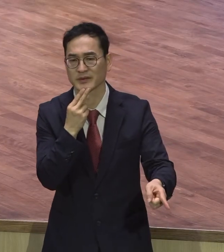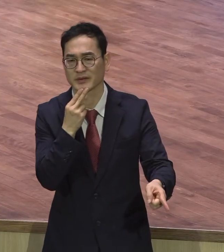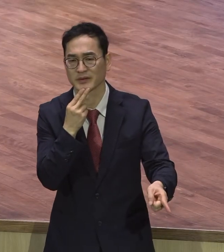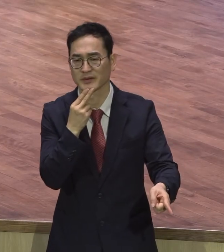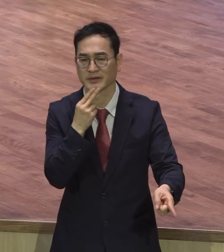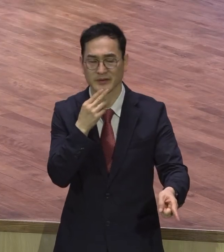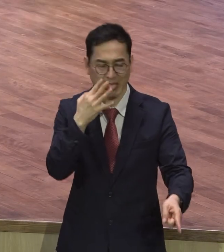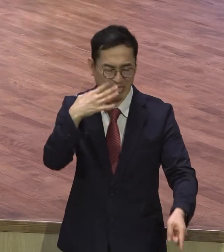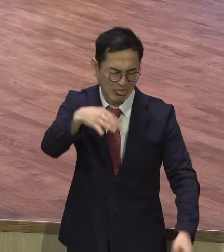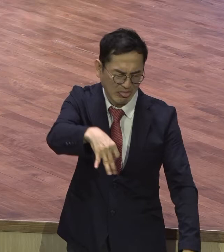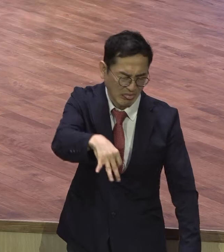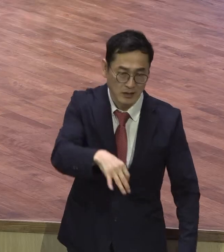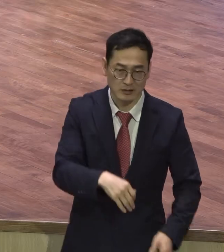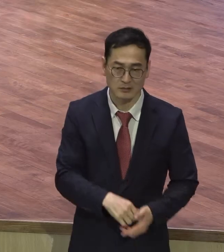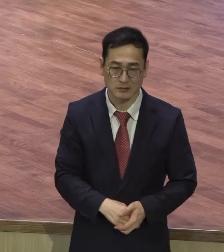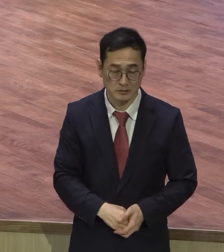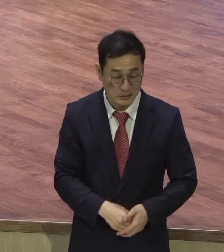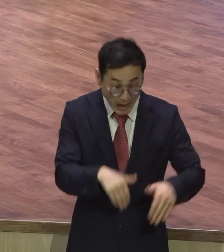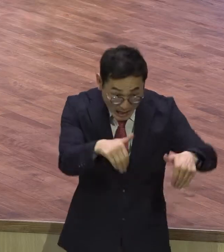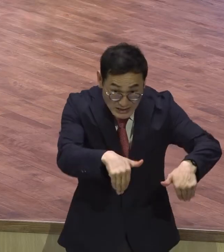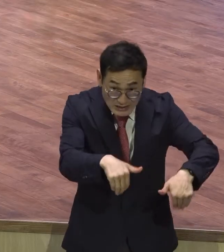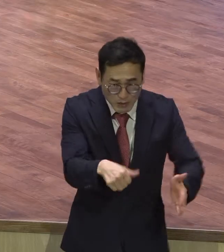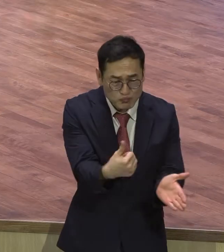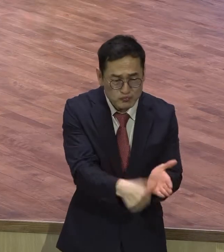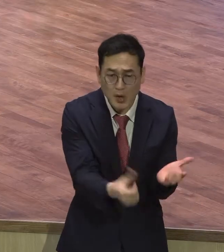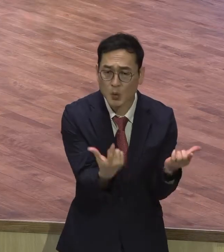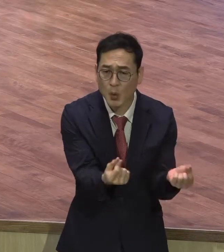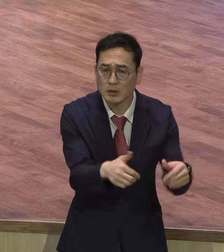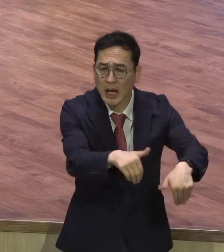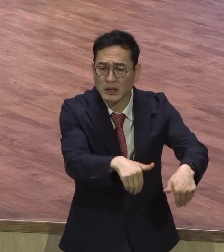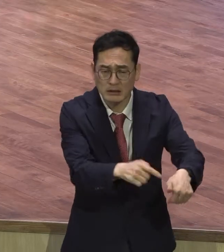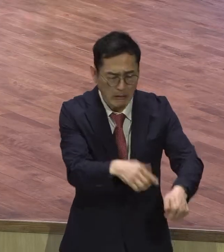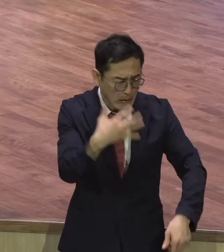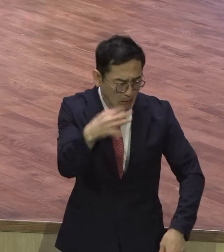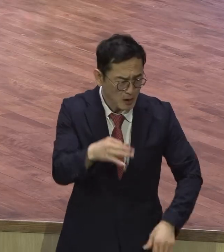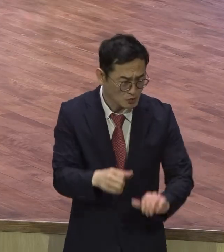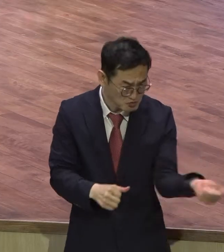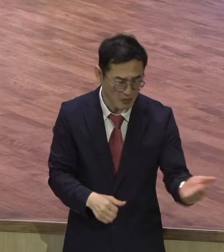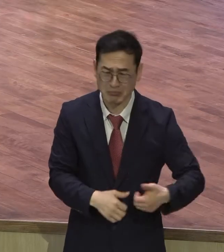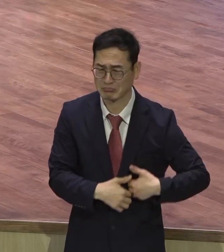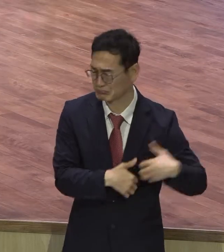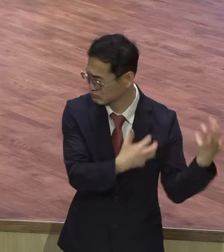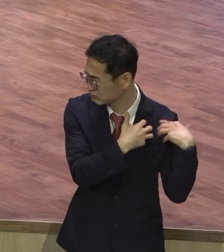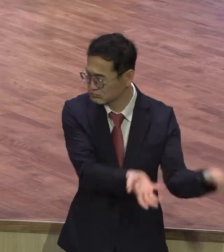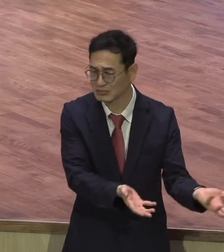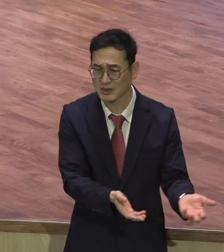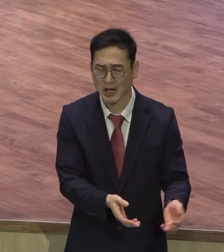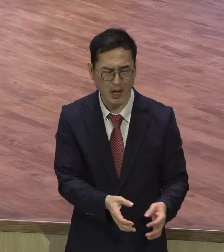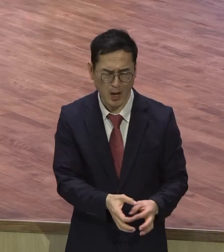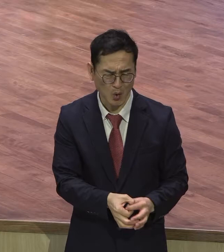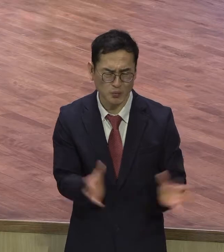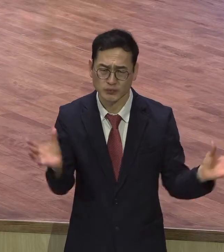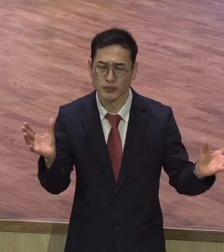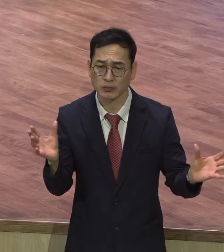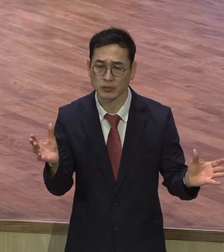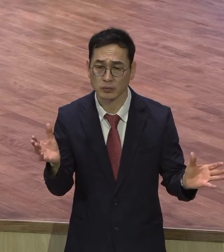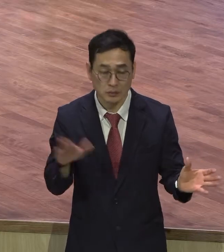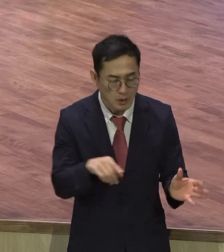백부장은 자신의 하인이 중평뽕으로 인해서 몹시 고통당하는 걸 보니까 이걸